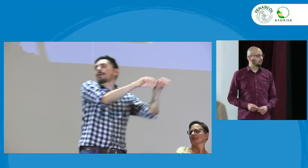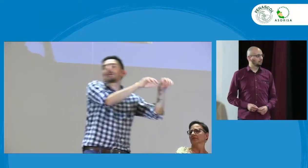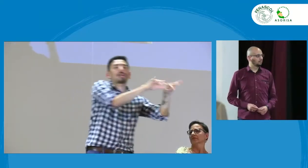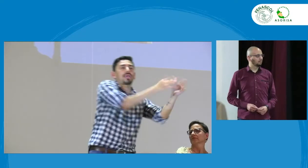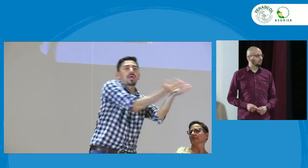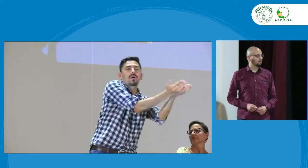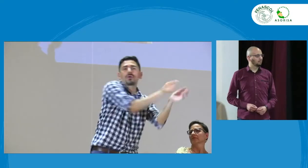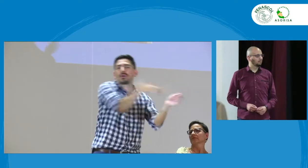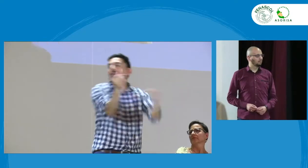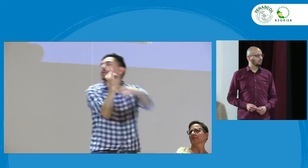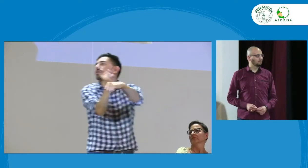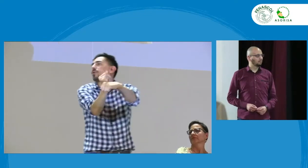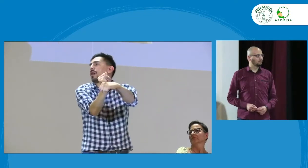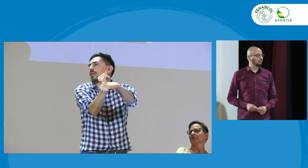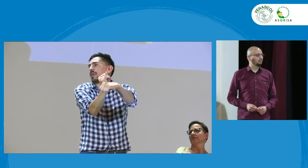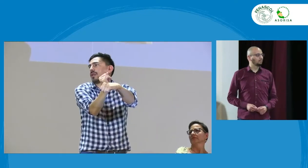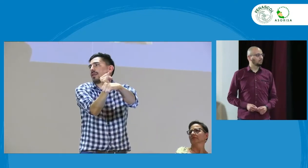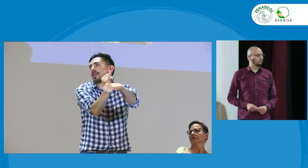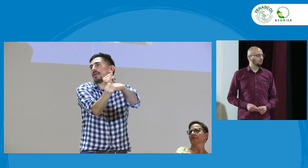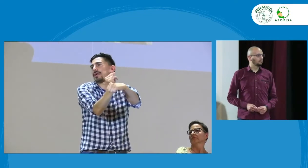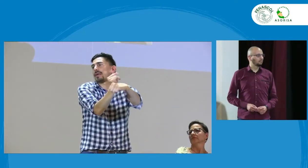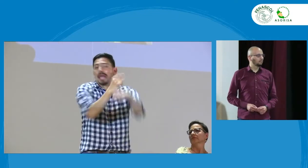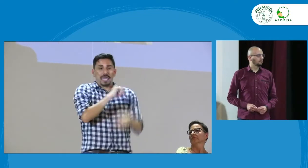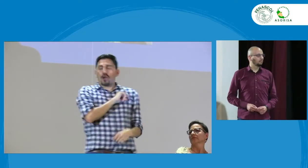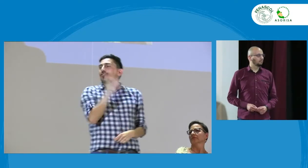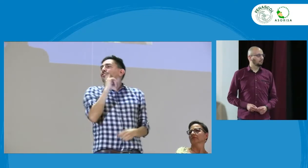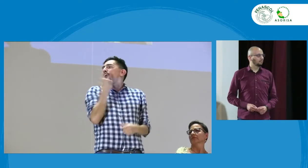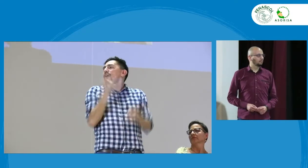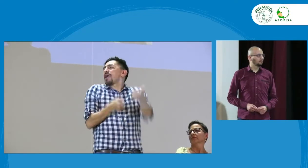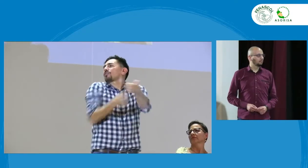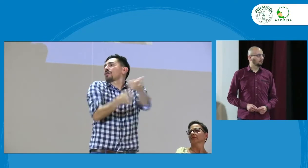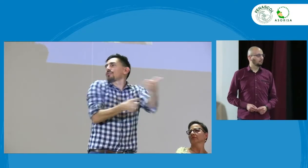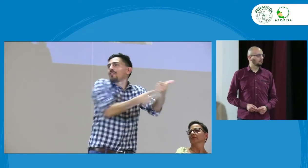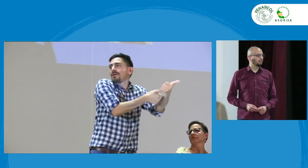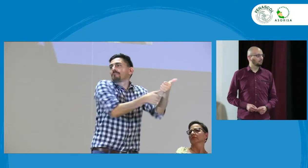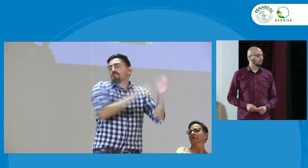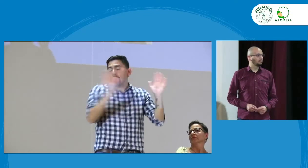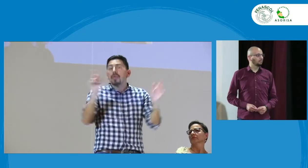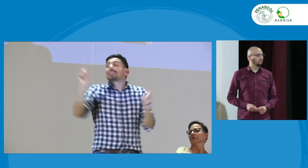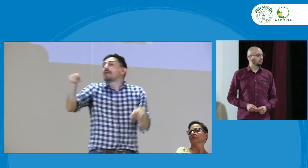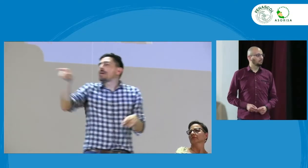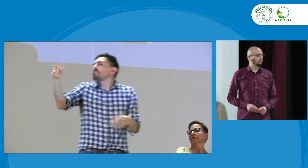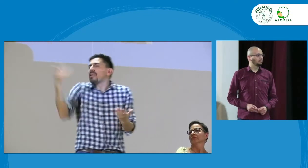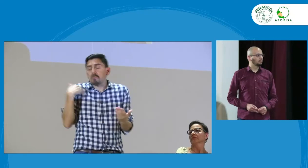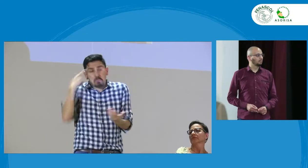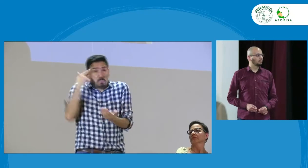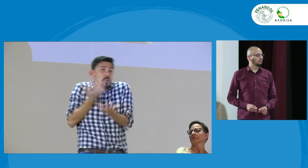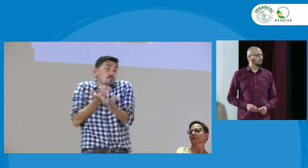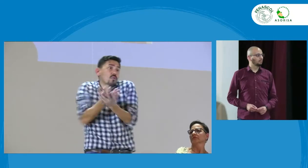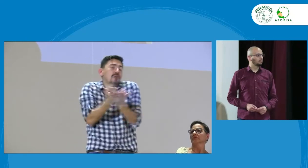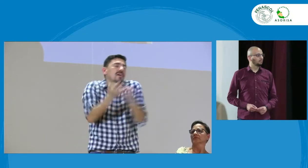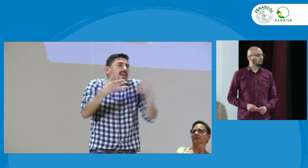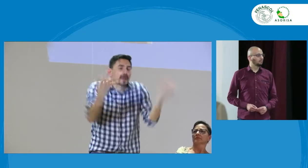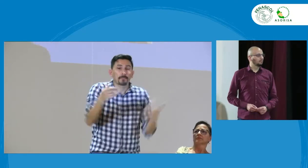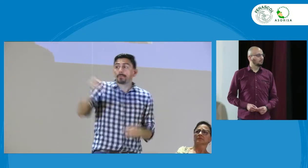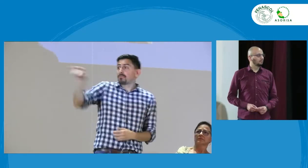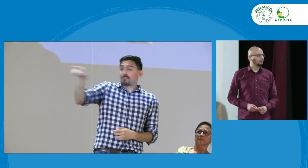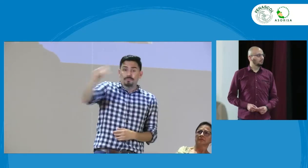entonces son las secretarías de educación y las instituciones el INSOR solamente hace esa asesoría técnica en esos